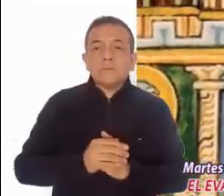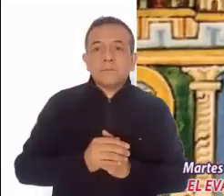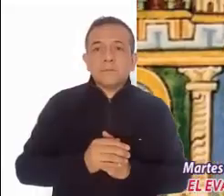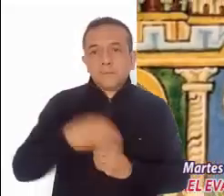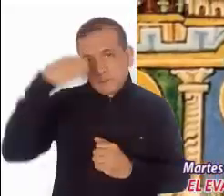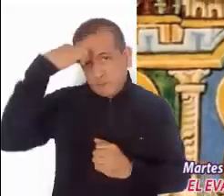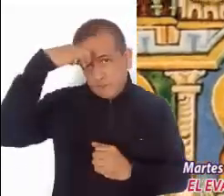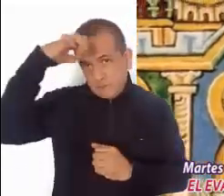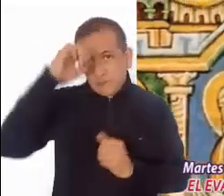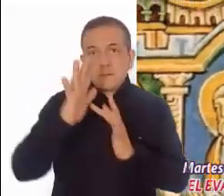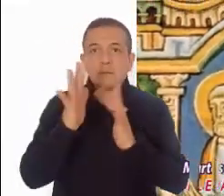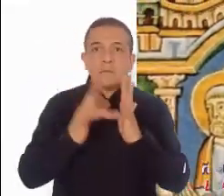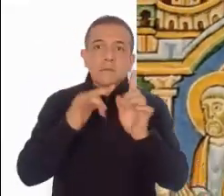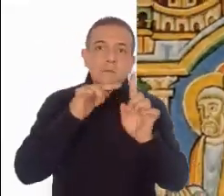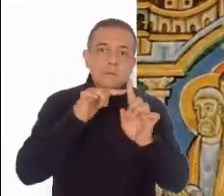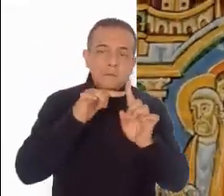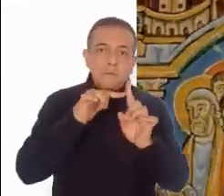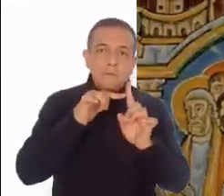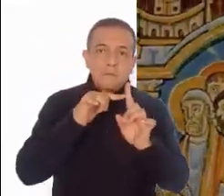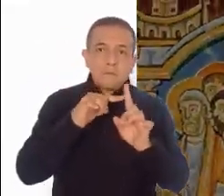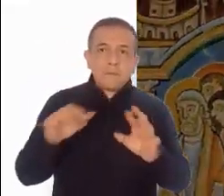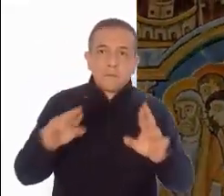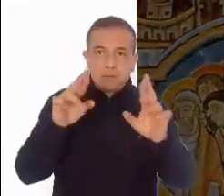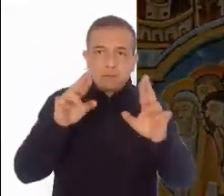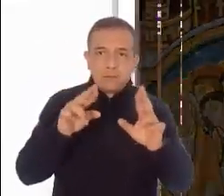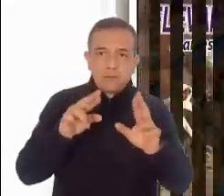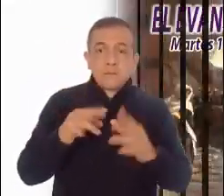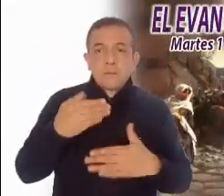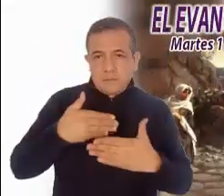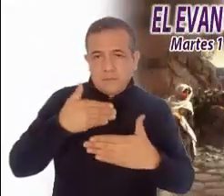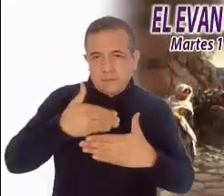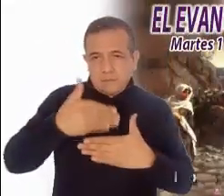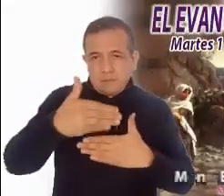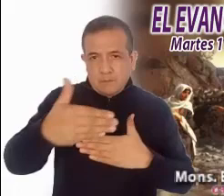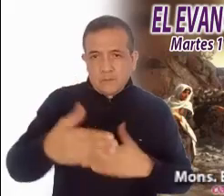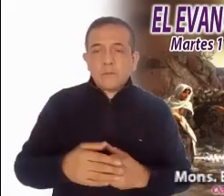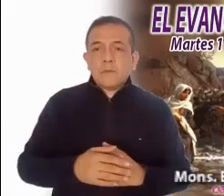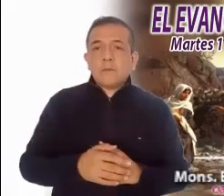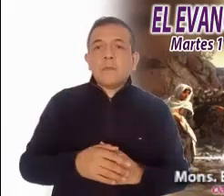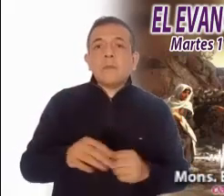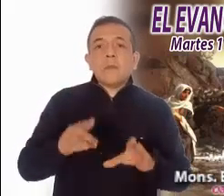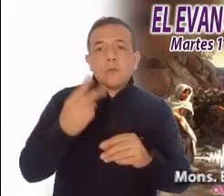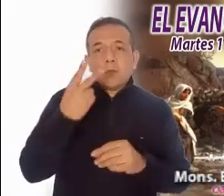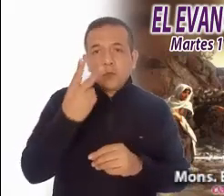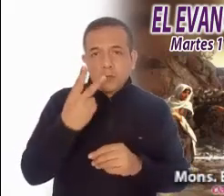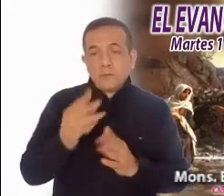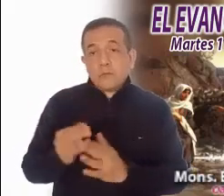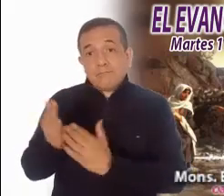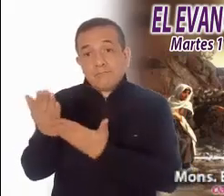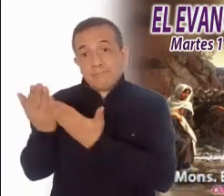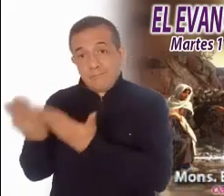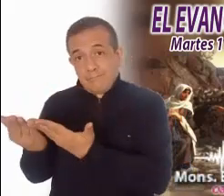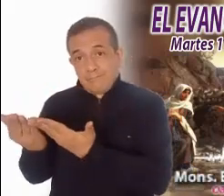La experiencia de Jesús resucitado se va expresando en estos días entre las vivencias de los primeros